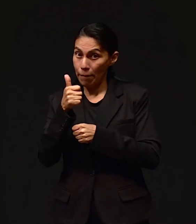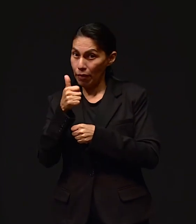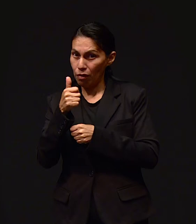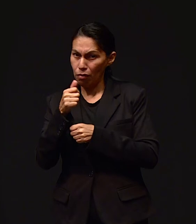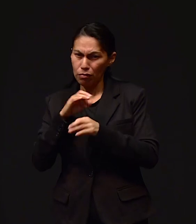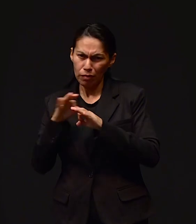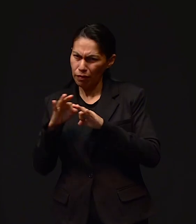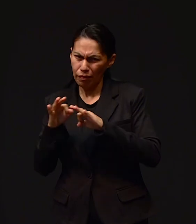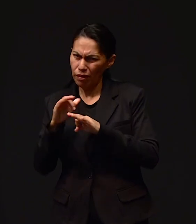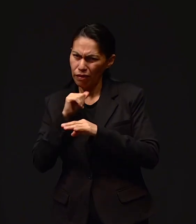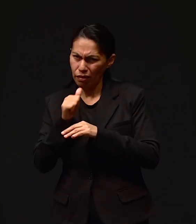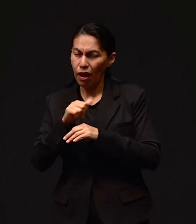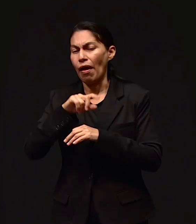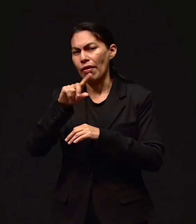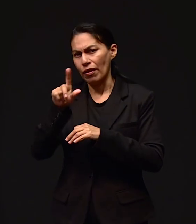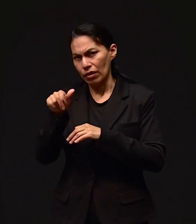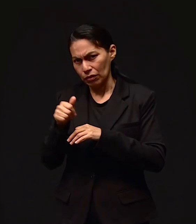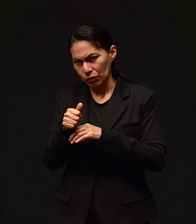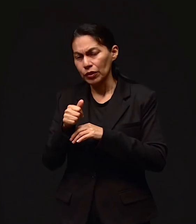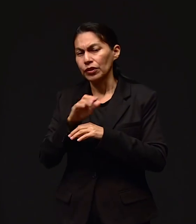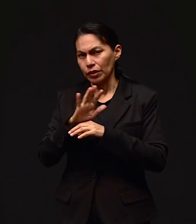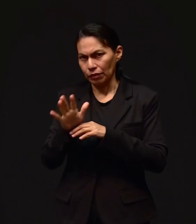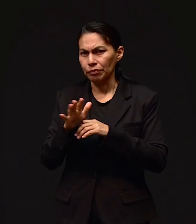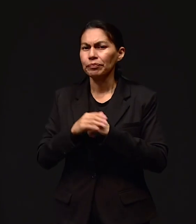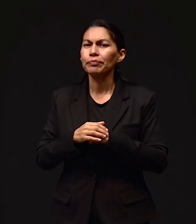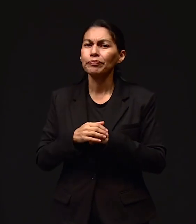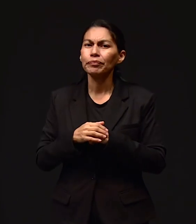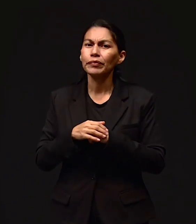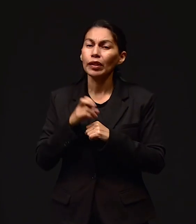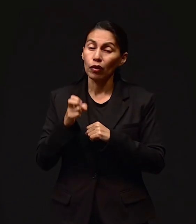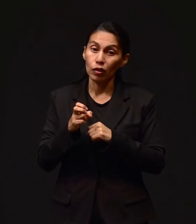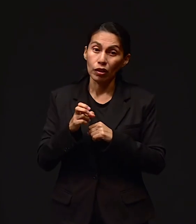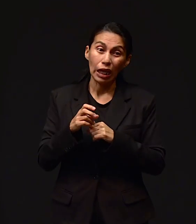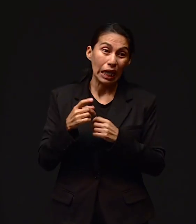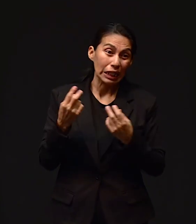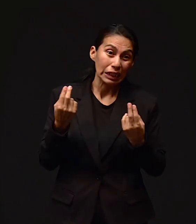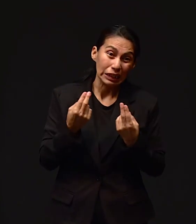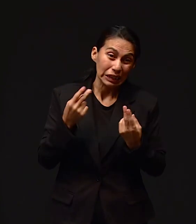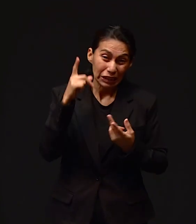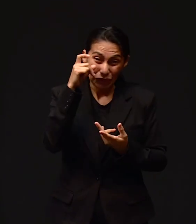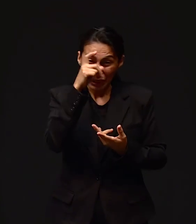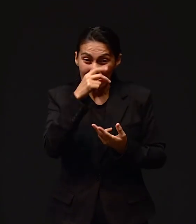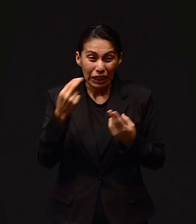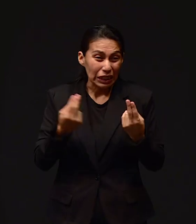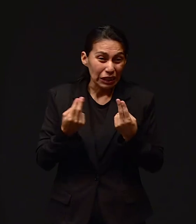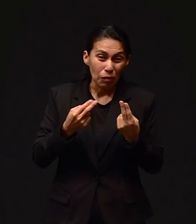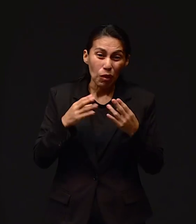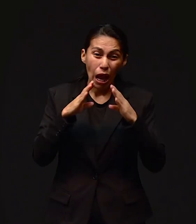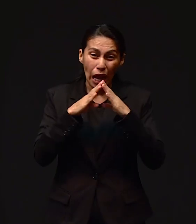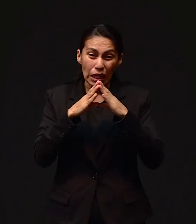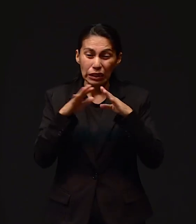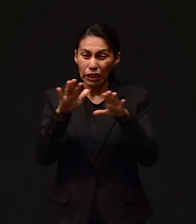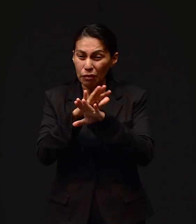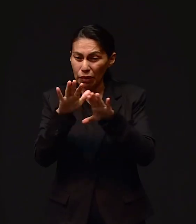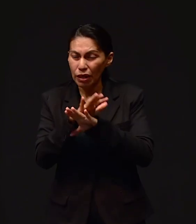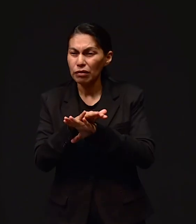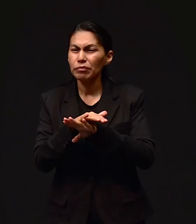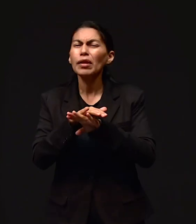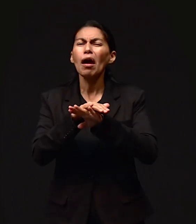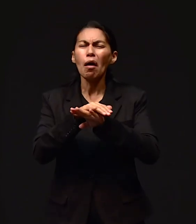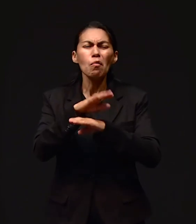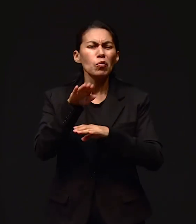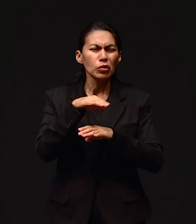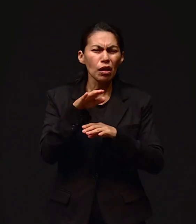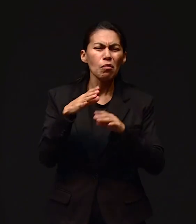a un horario así. Hasta que, cuando entré a trabajar al hospital, entonces les dije, ¿saben qué? No vamos a poder movernos, tenemos que movernos del lugar. Y conseguimos un